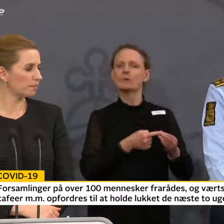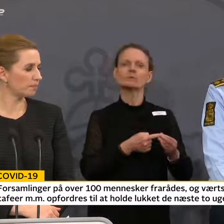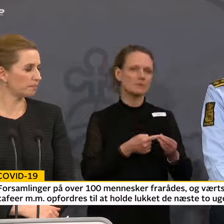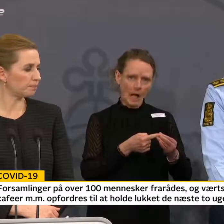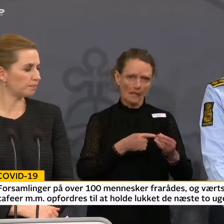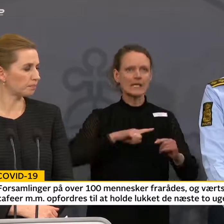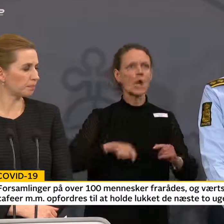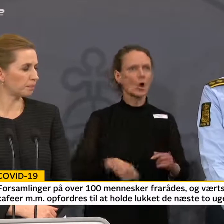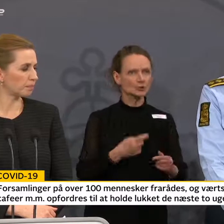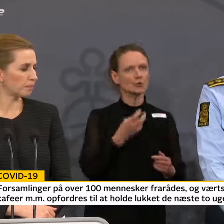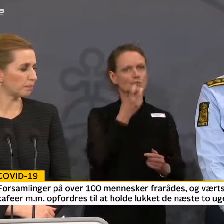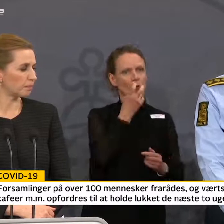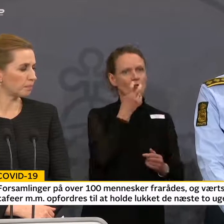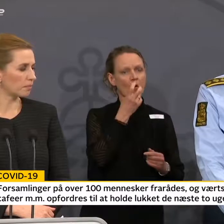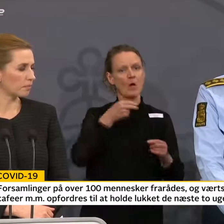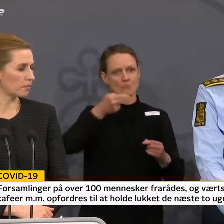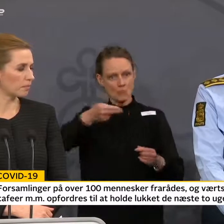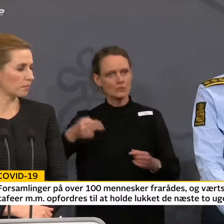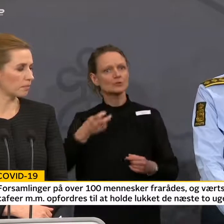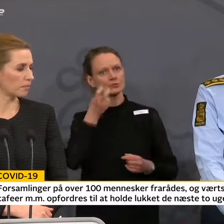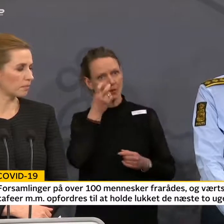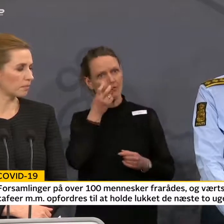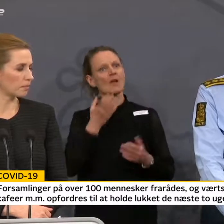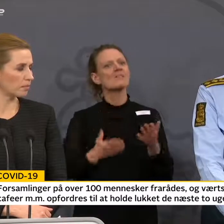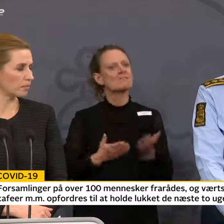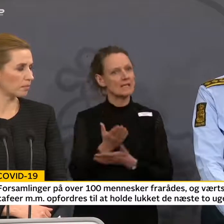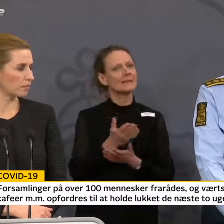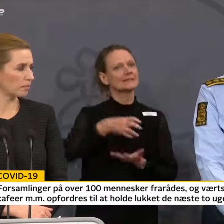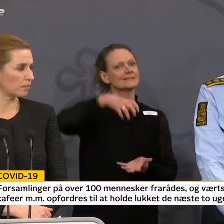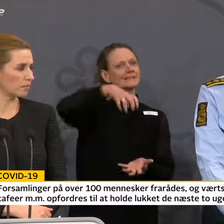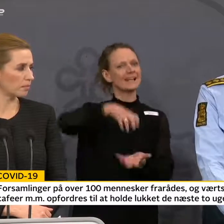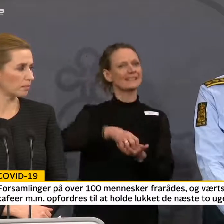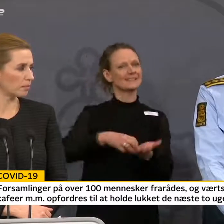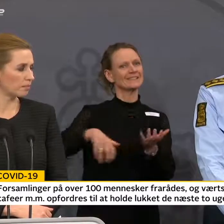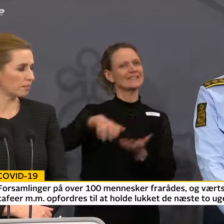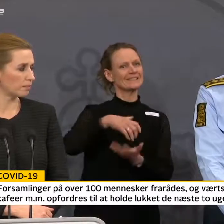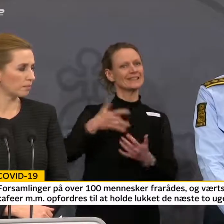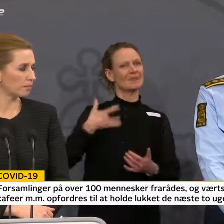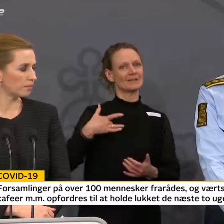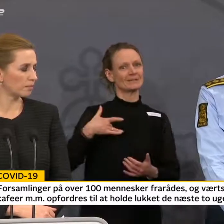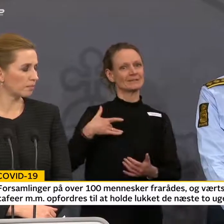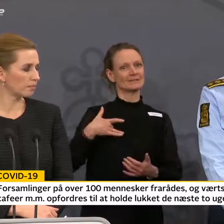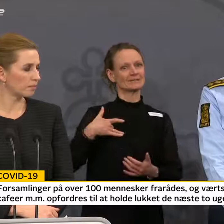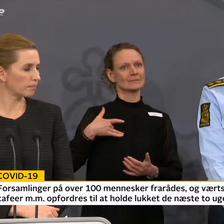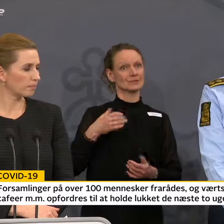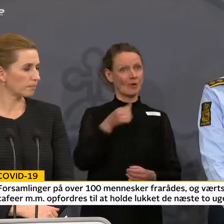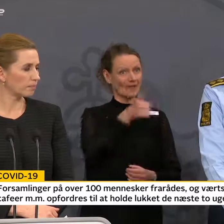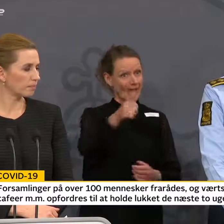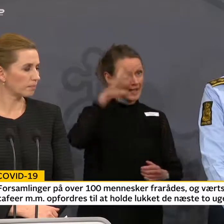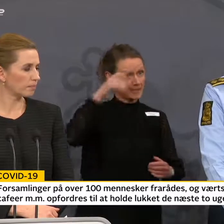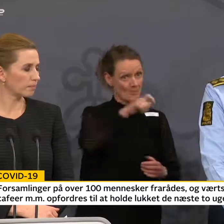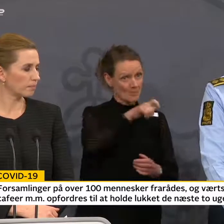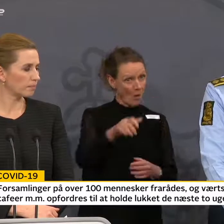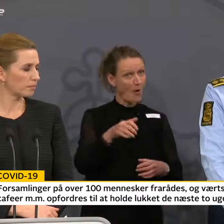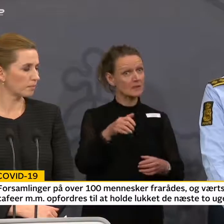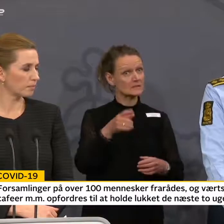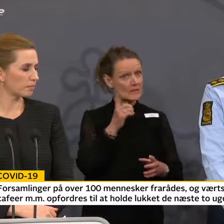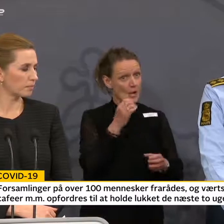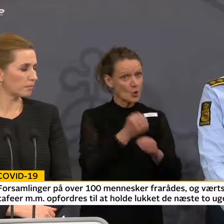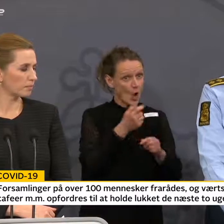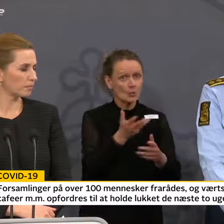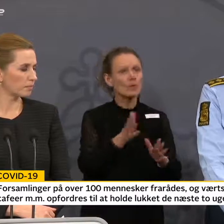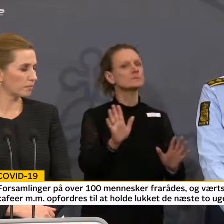sørger myndighederne for gennem det statslige krisestyringsberedskab. Den enkelte borger behøver ikke foretage sig noget i den henseende